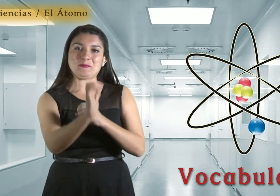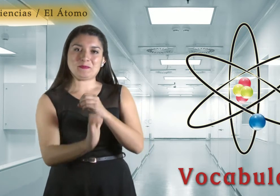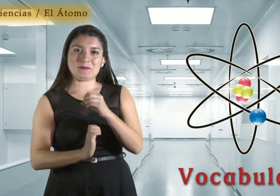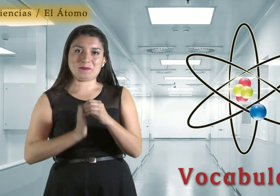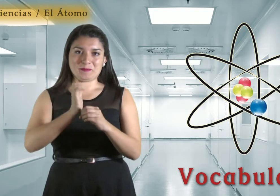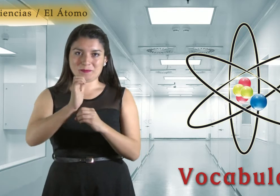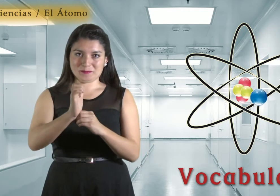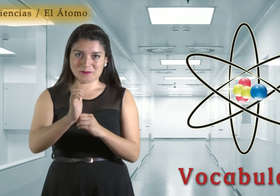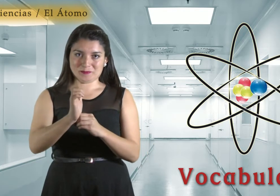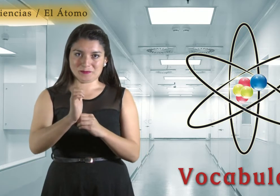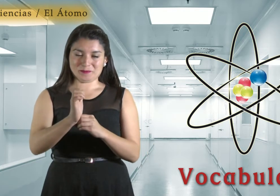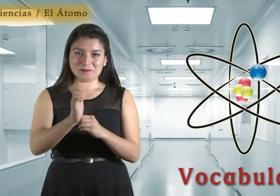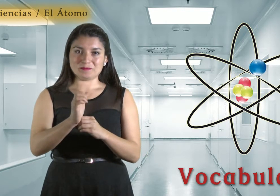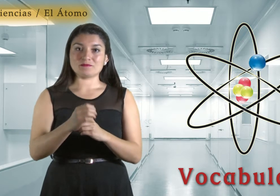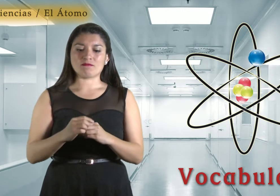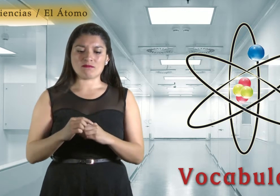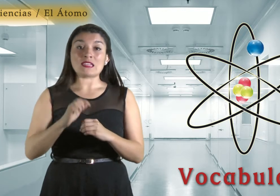Estos electrones tienen carga negativa.